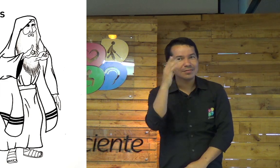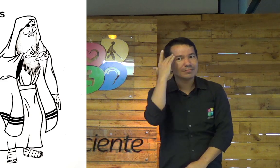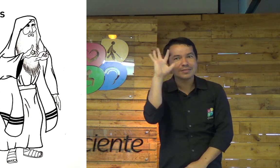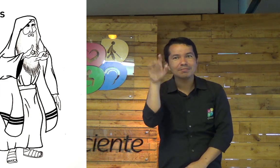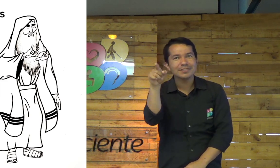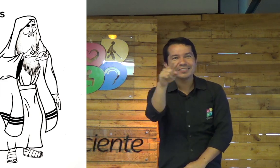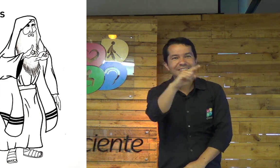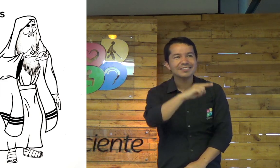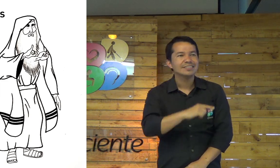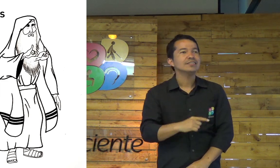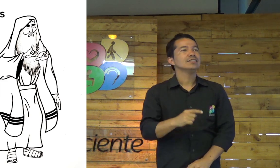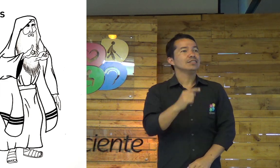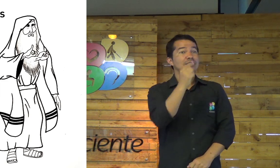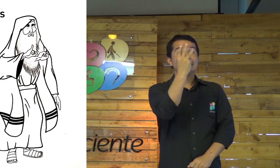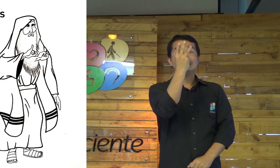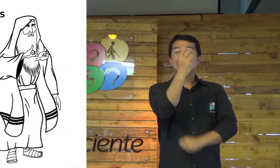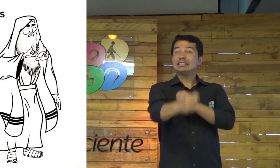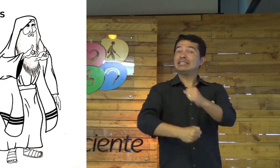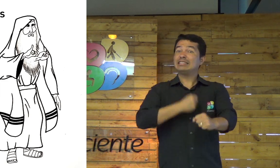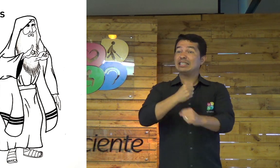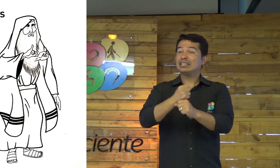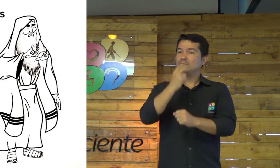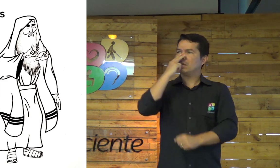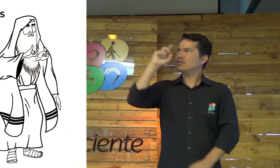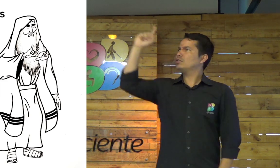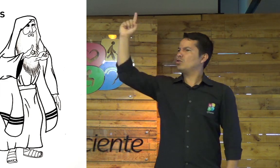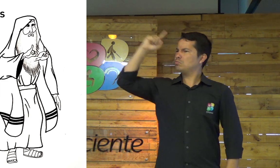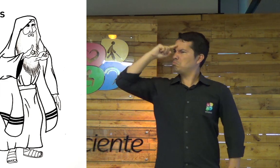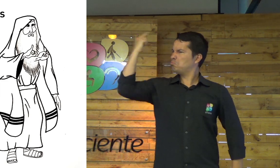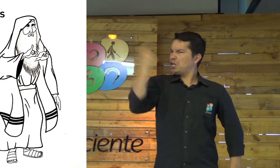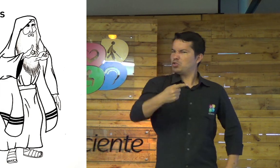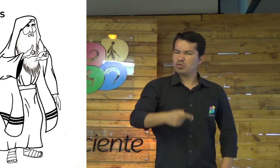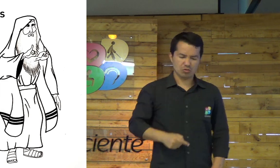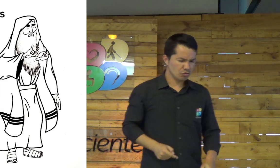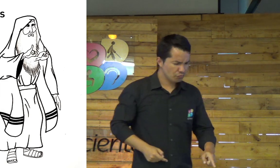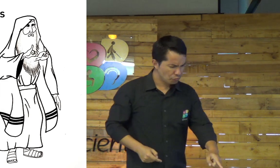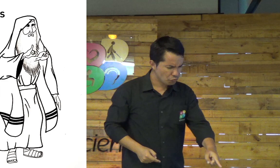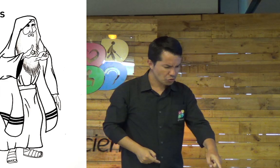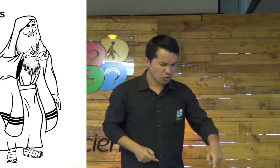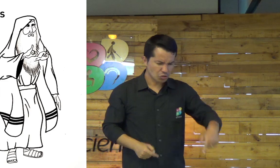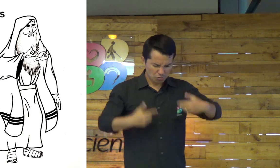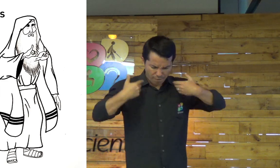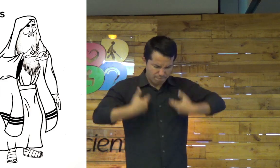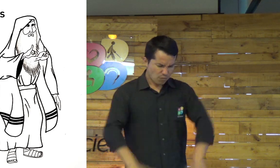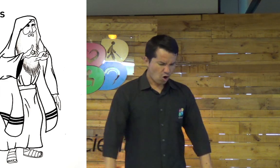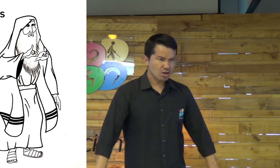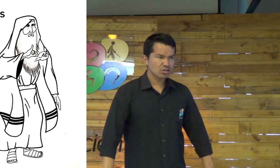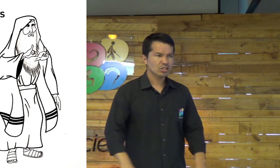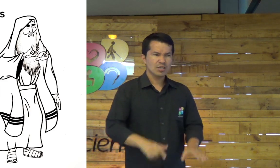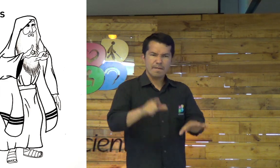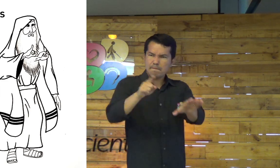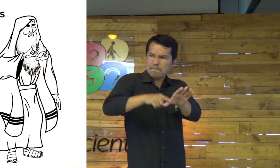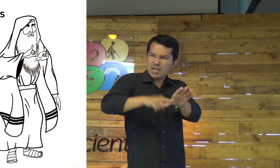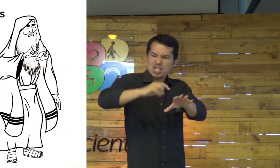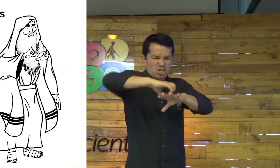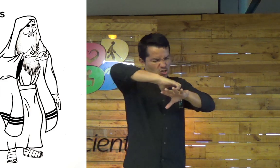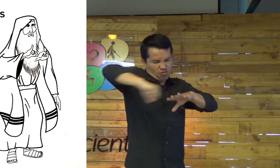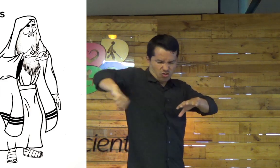ele pregou no... Você sabia? Três anos. Deus mandou tire toda a sua roupa,